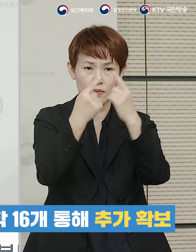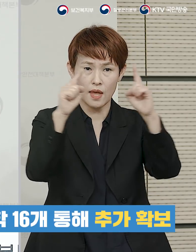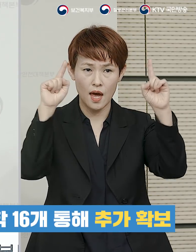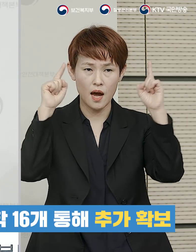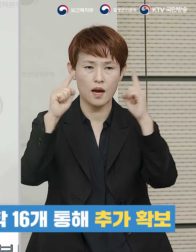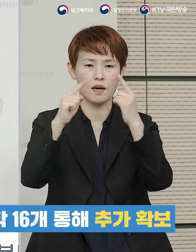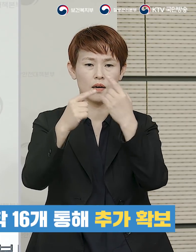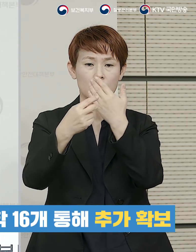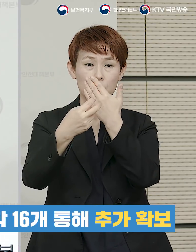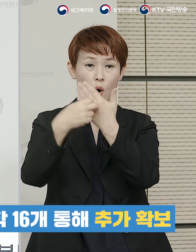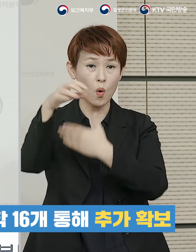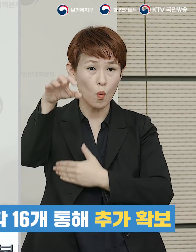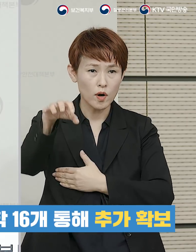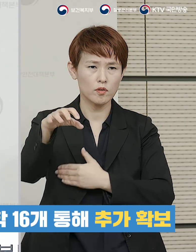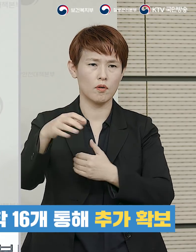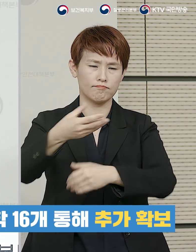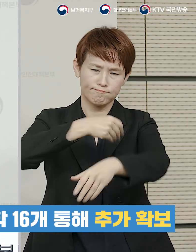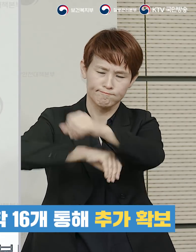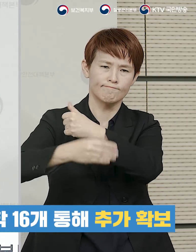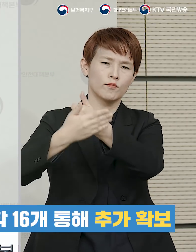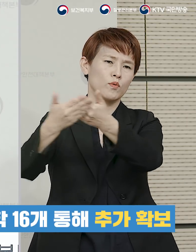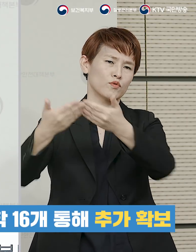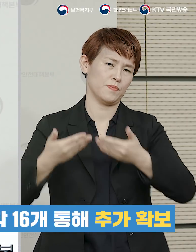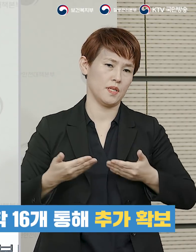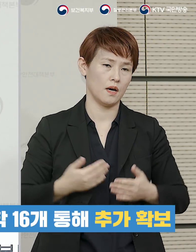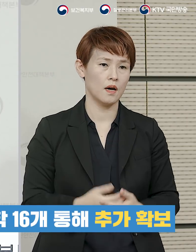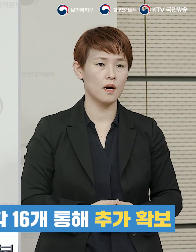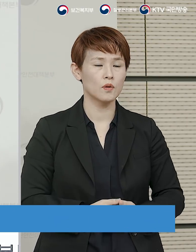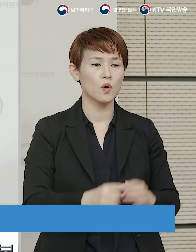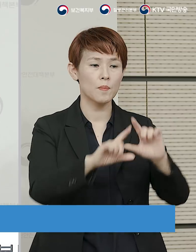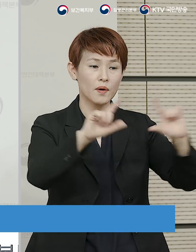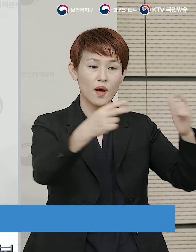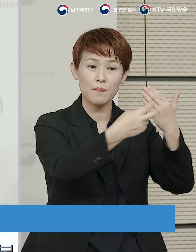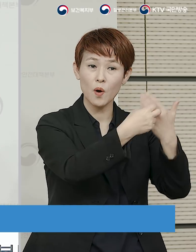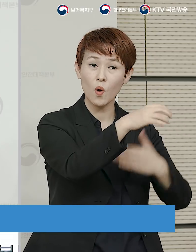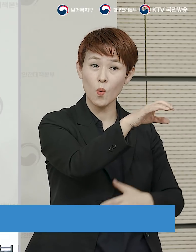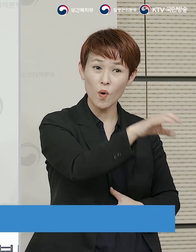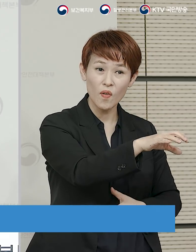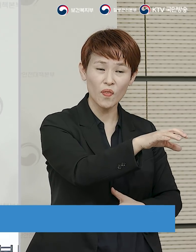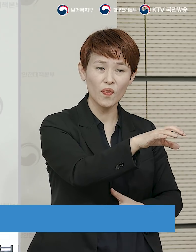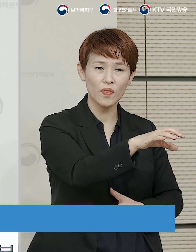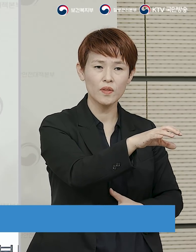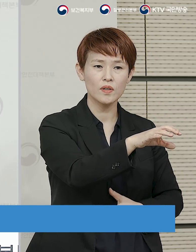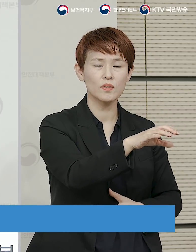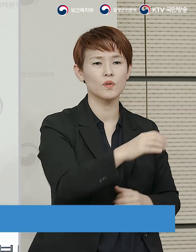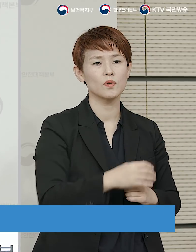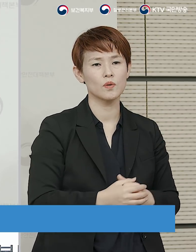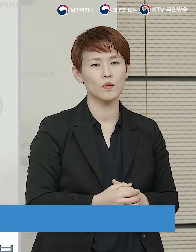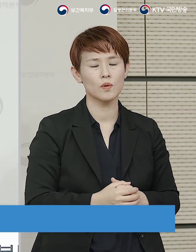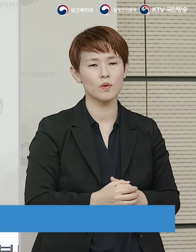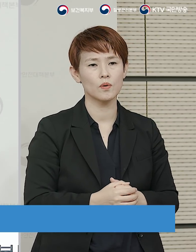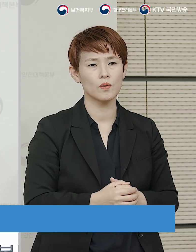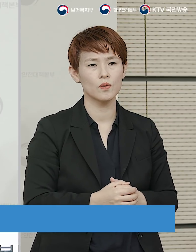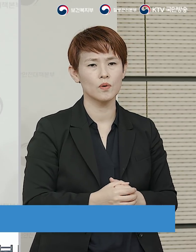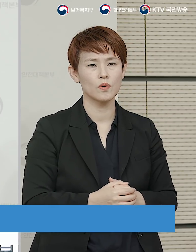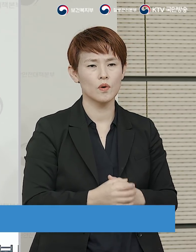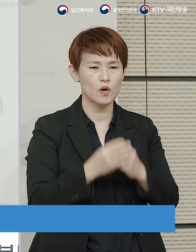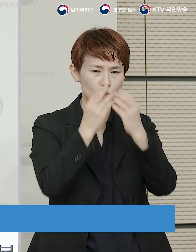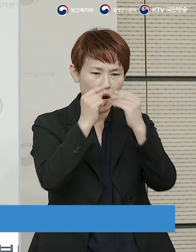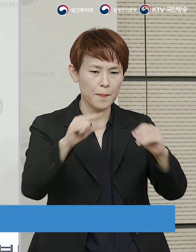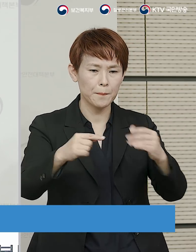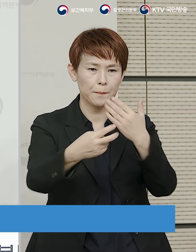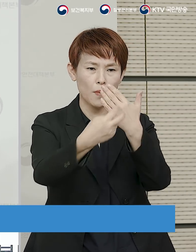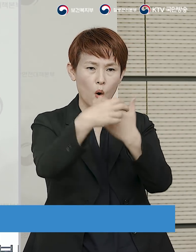국립대학병원 측에서도 적극적인 협조를 하고 계십니다 한편 민간병원, 상급종합병원하고